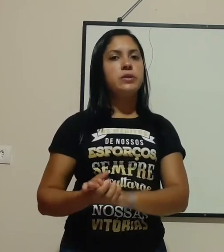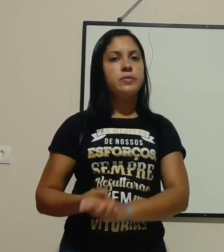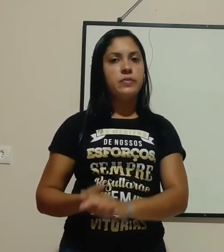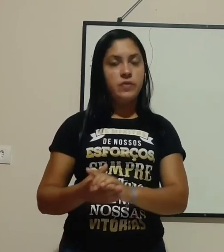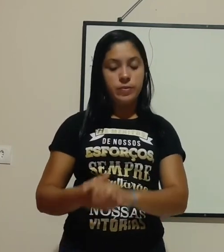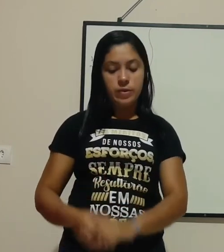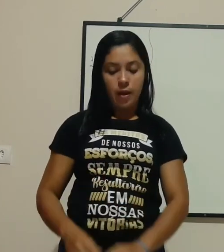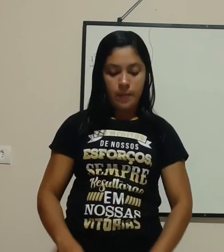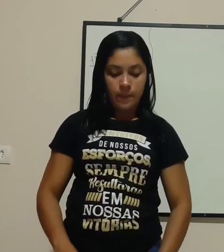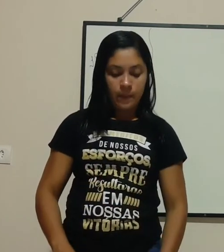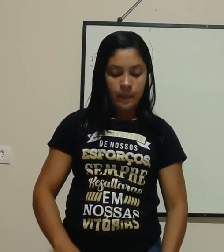Vamos lá.